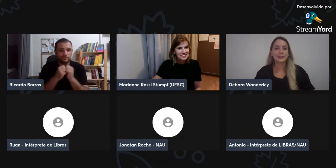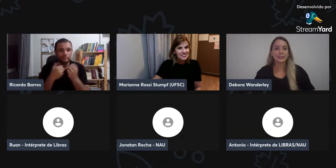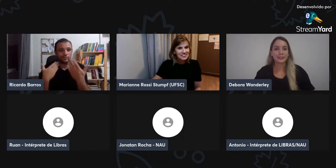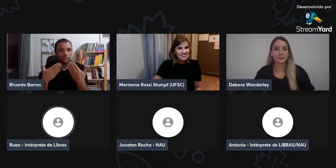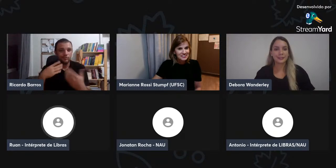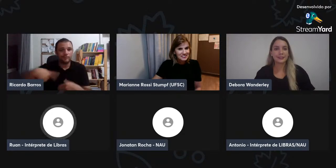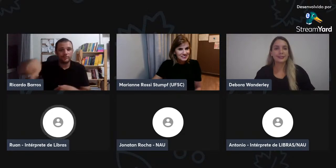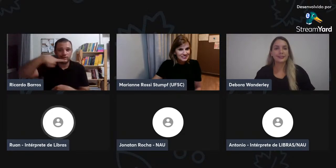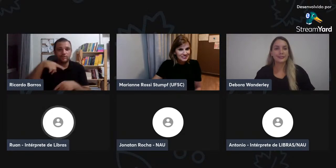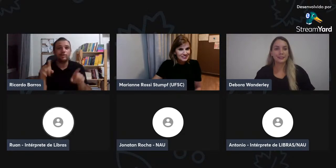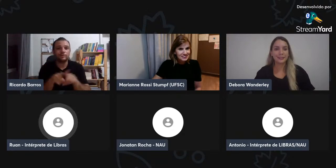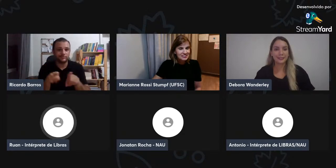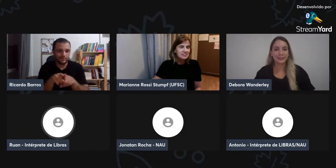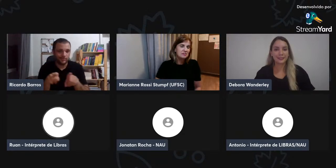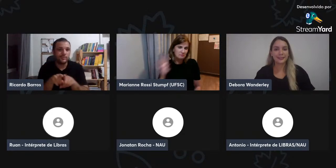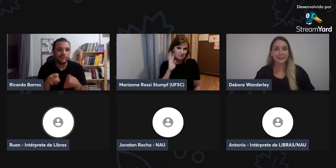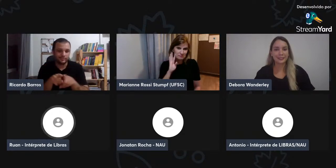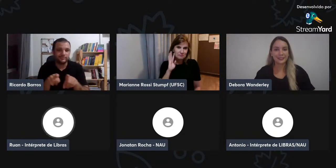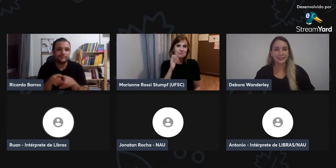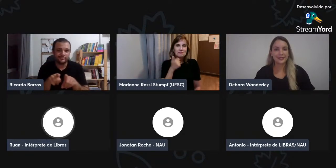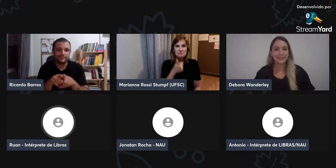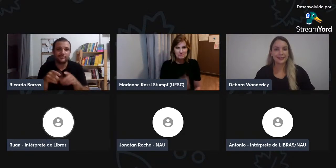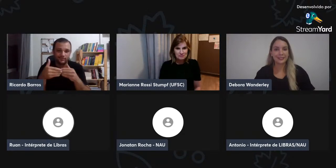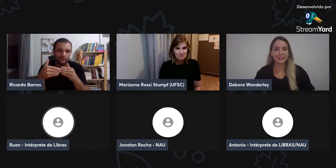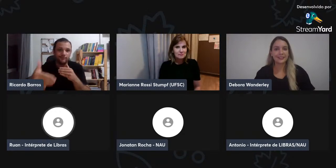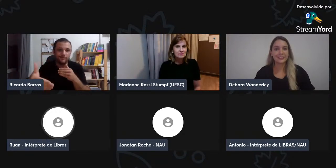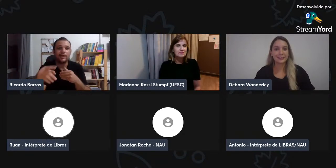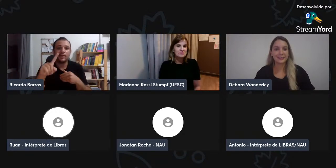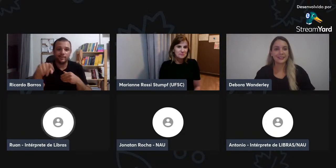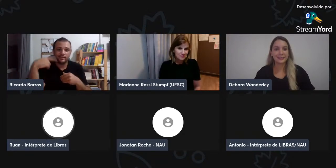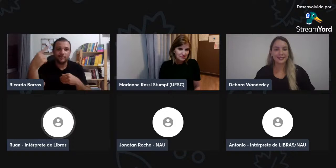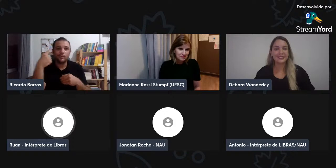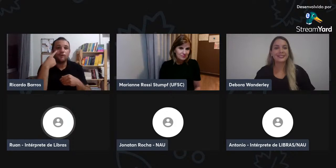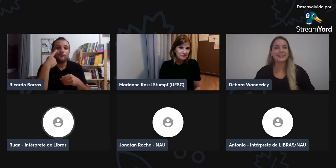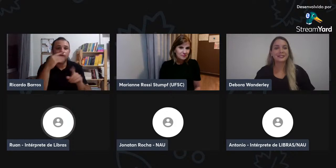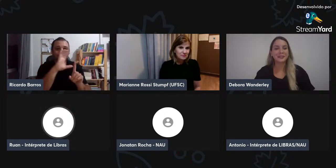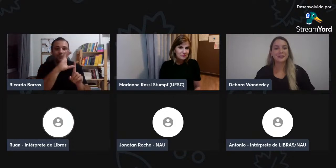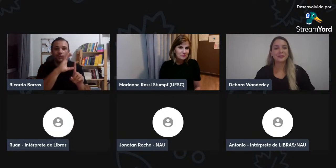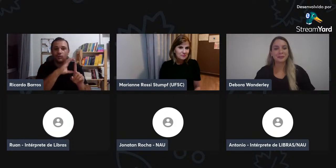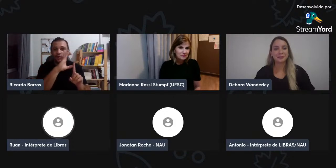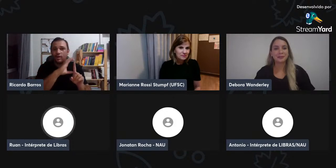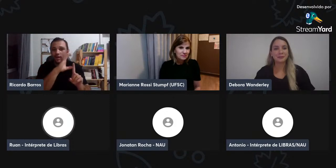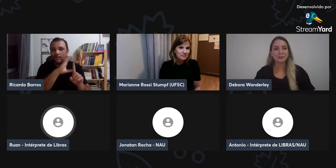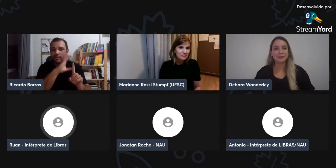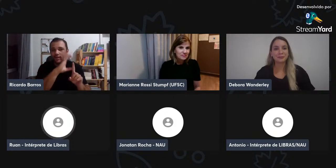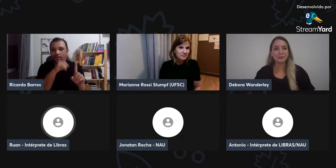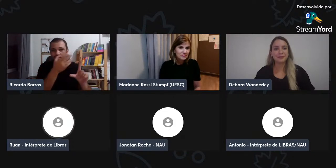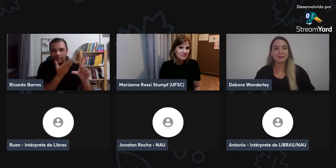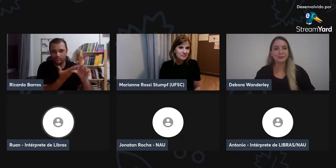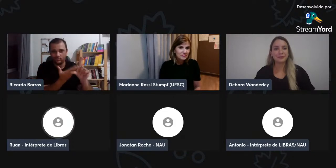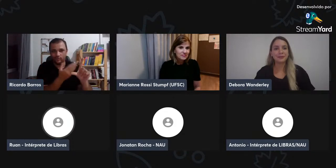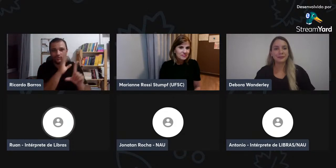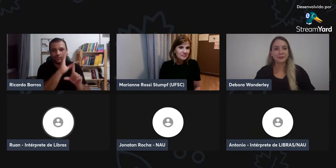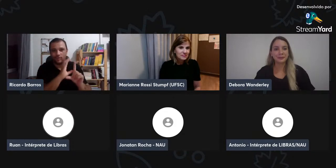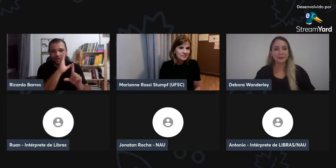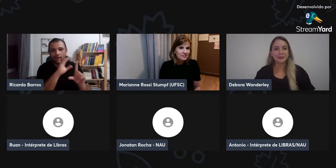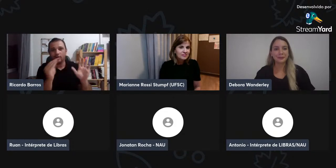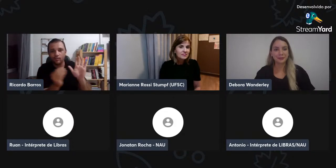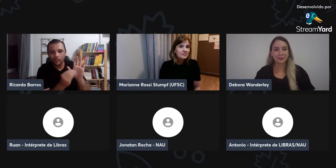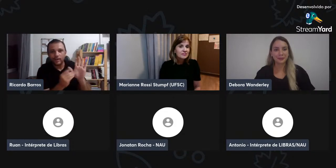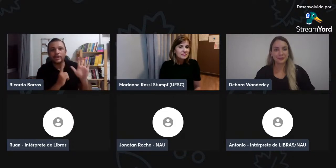e ela vai palestrar, junto aqui conosco, iremos ter uma roda de conversa, muito interessante,